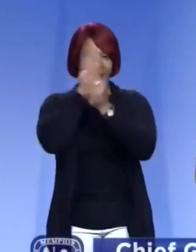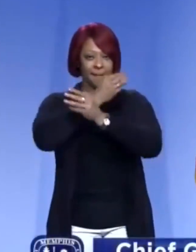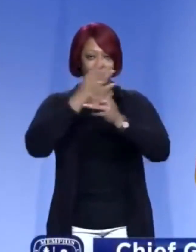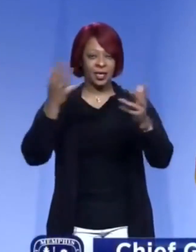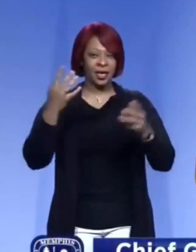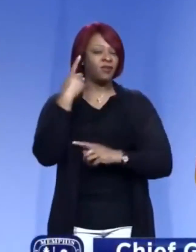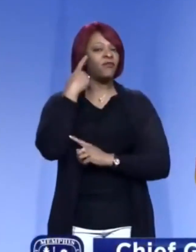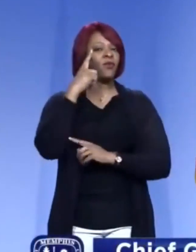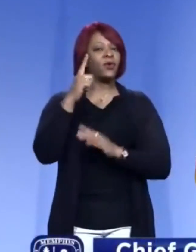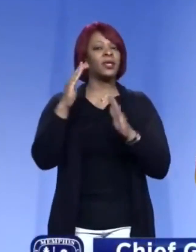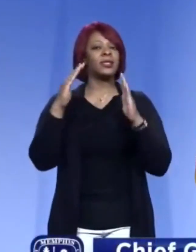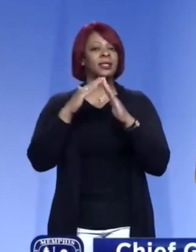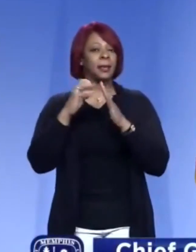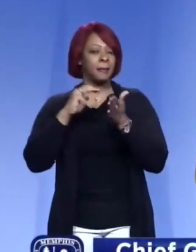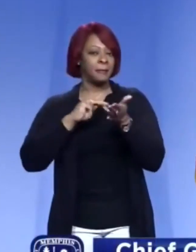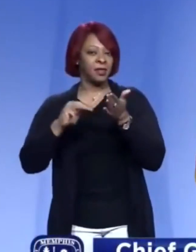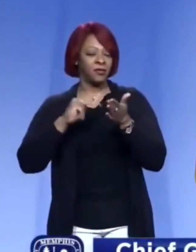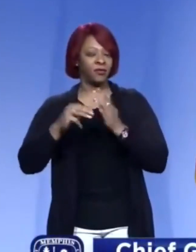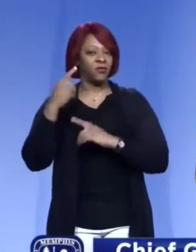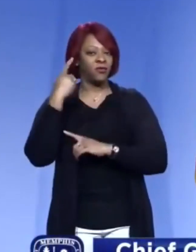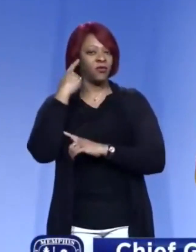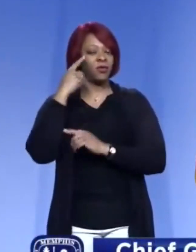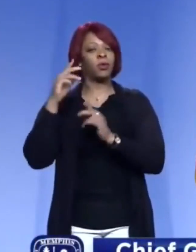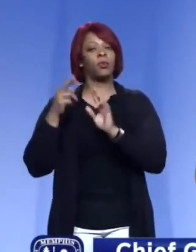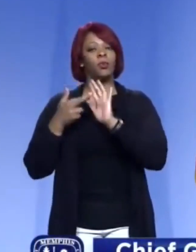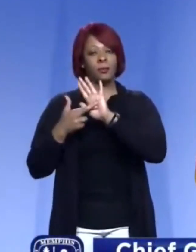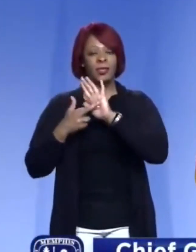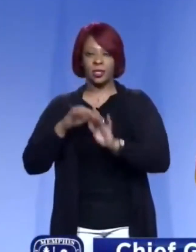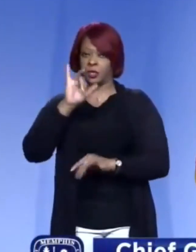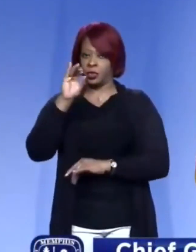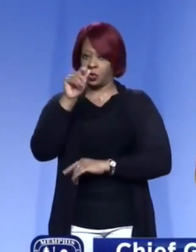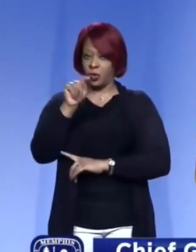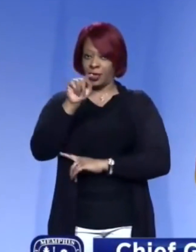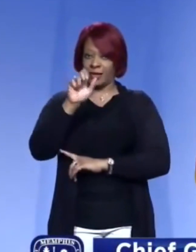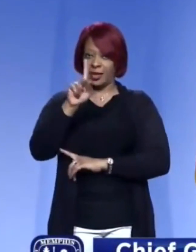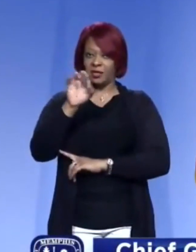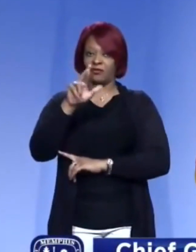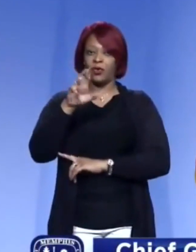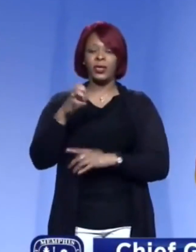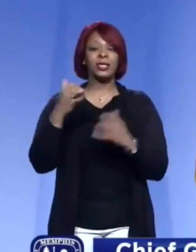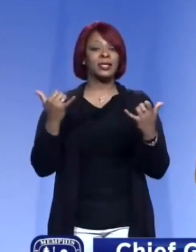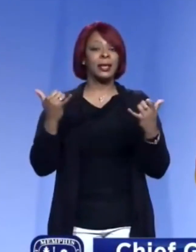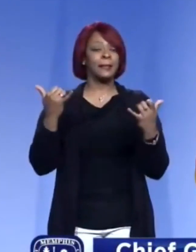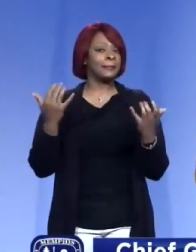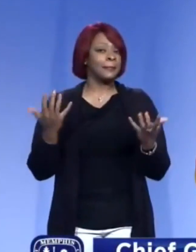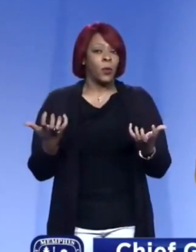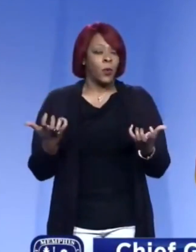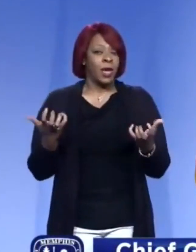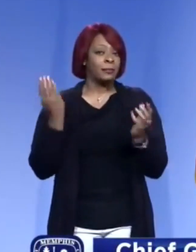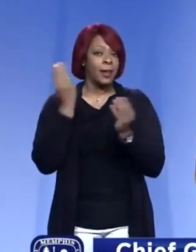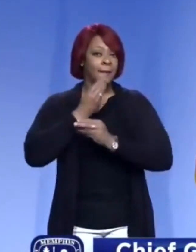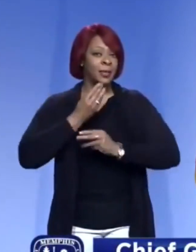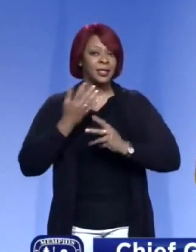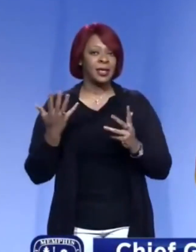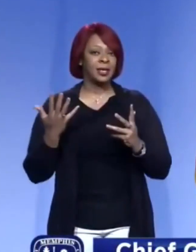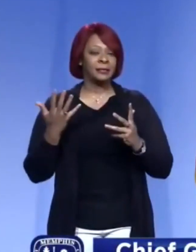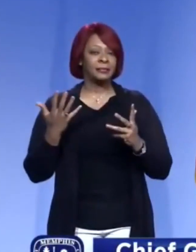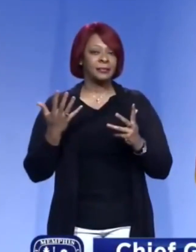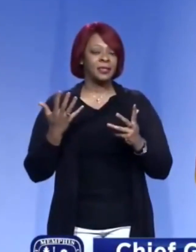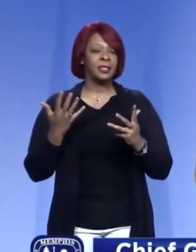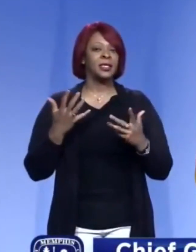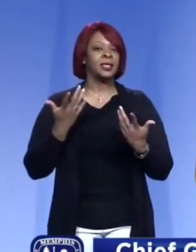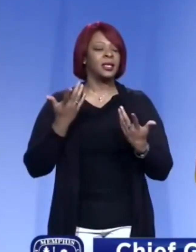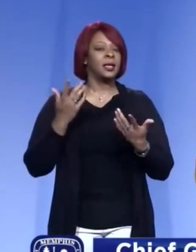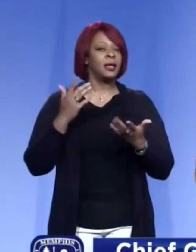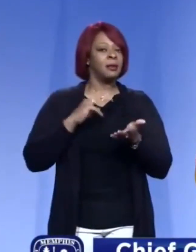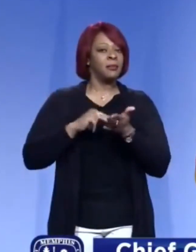la Fuerza Especial de Memphis y el Condado de Shelby para combatir el COVID-19. Quiero ponerlos al día en cuanto al esfuerzo que